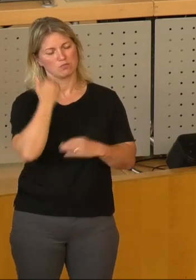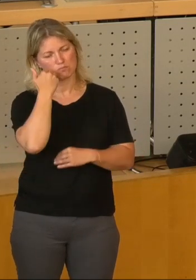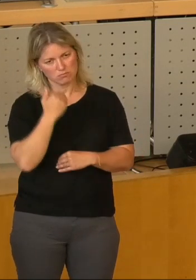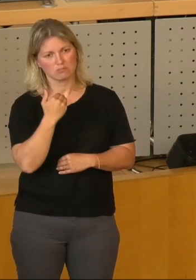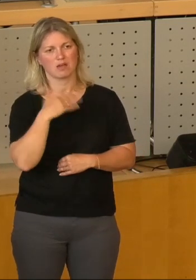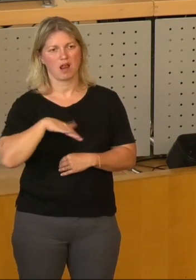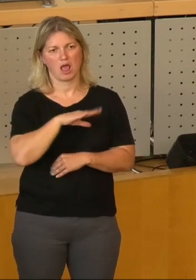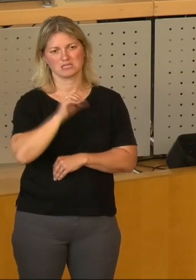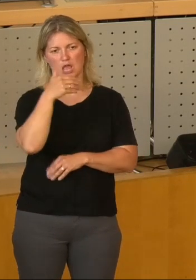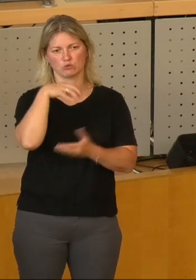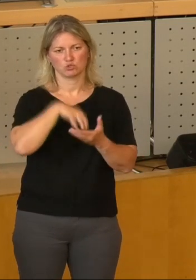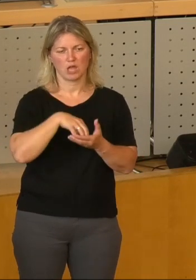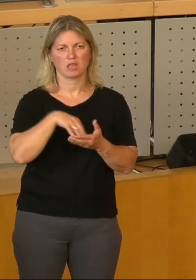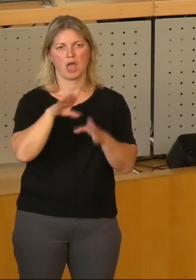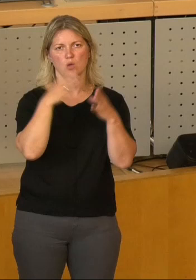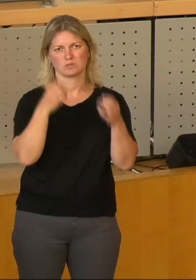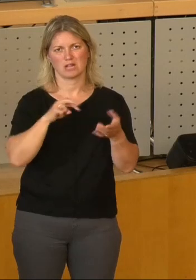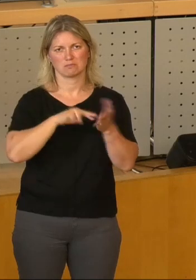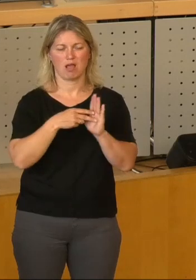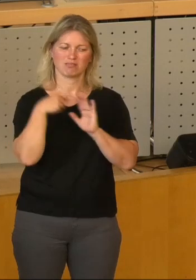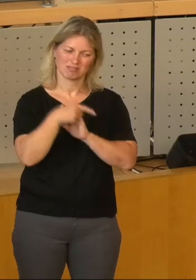der Landeshauptstadt aufgenommen wird.